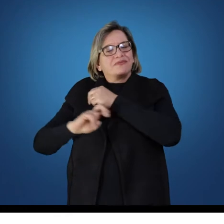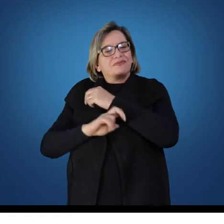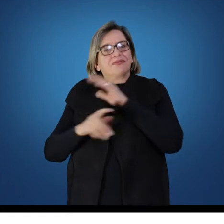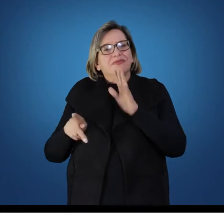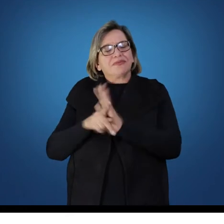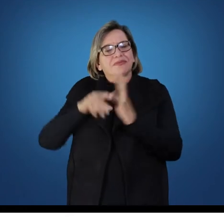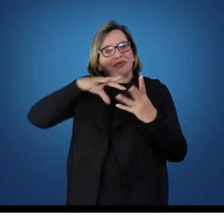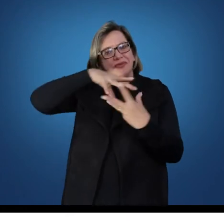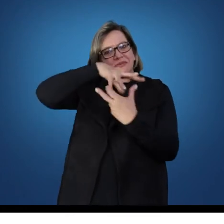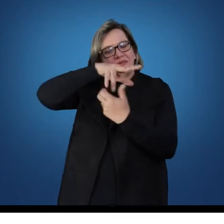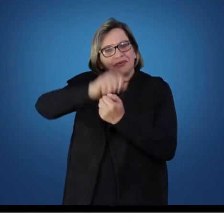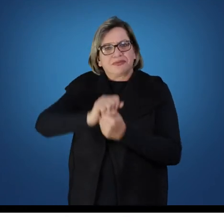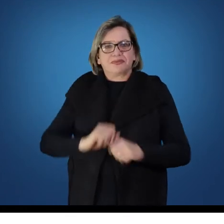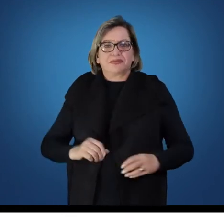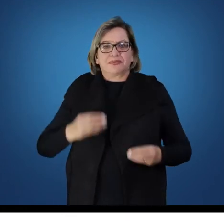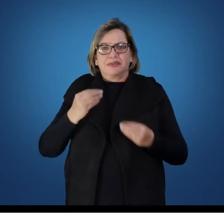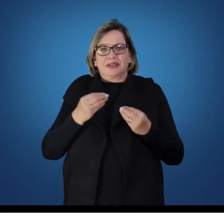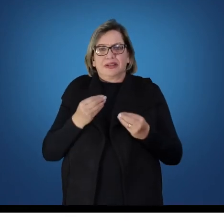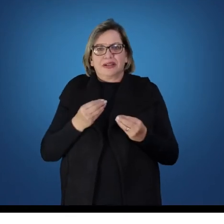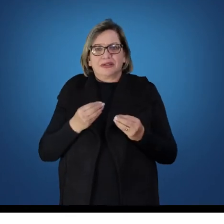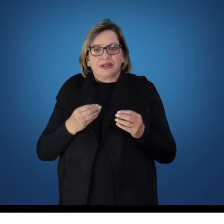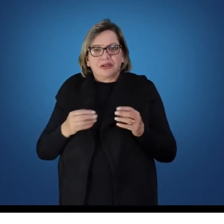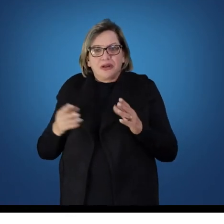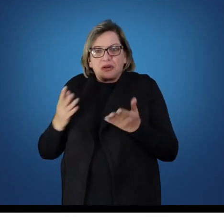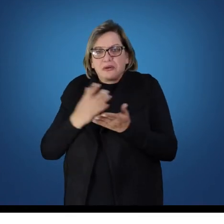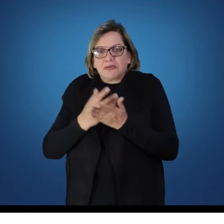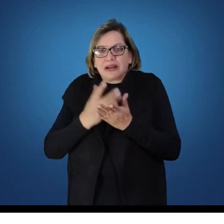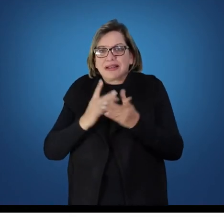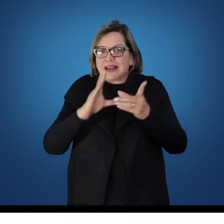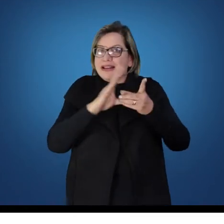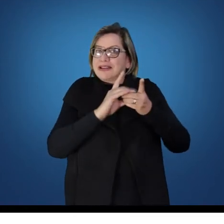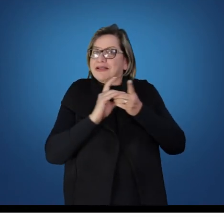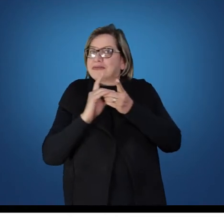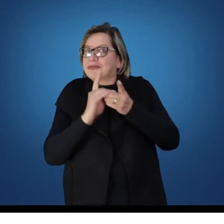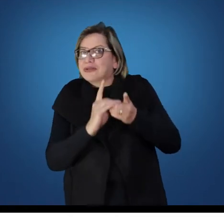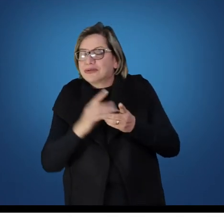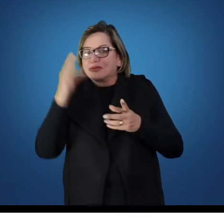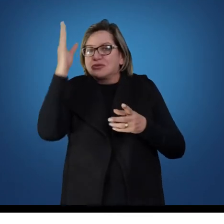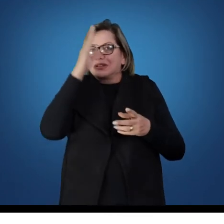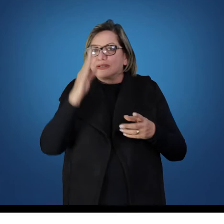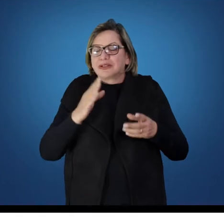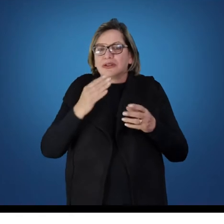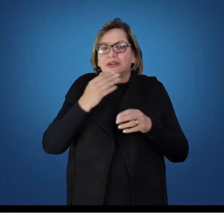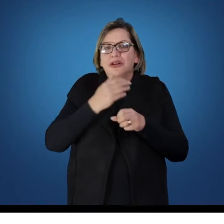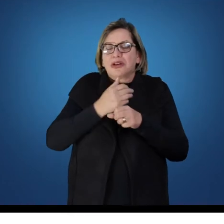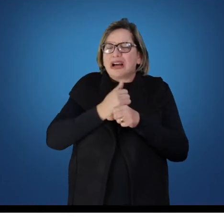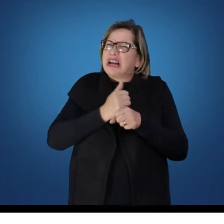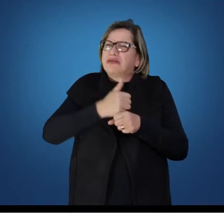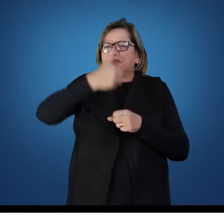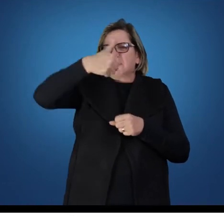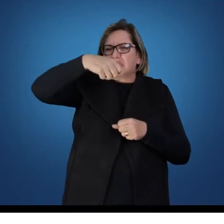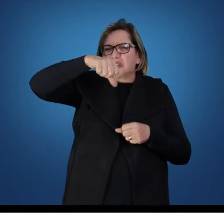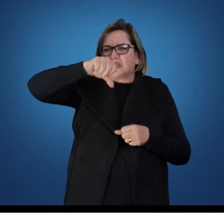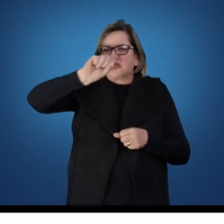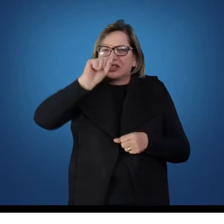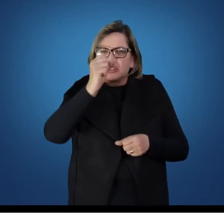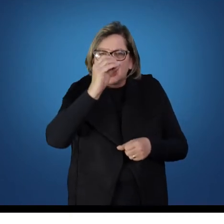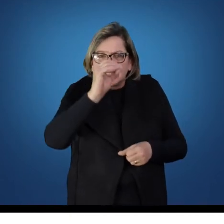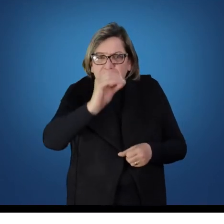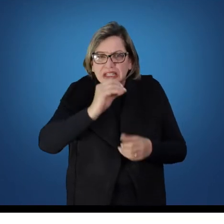Com a questão da redemocratização do Brasil, em 1980, na década de 80, então, começam a ocorrer as mobilizações sociais